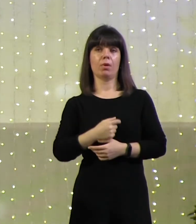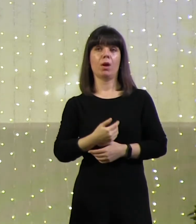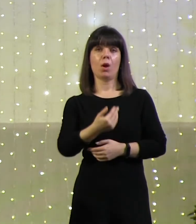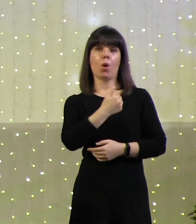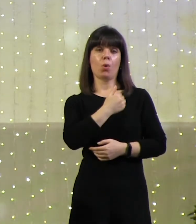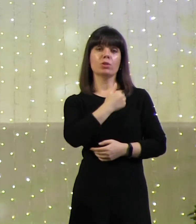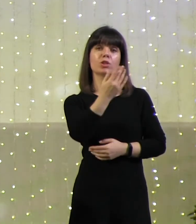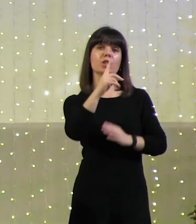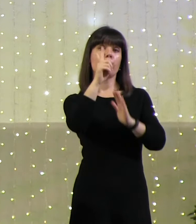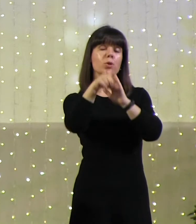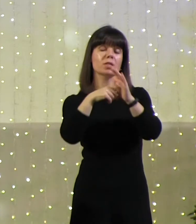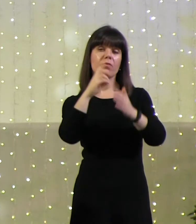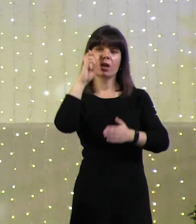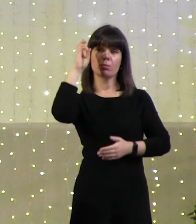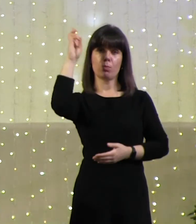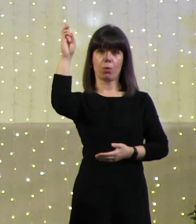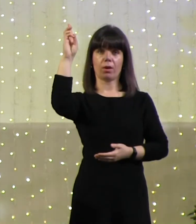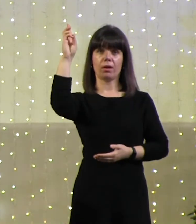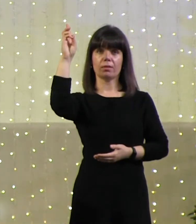Хочешь ли ты его узнавать?